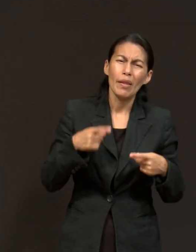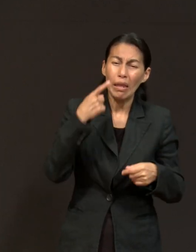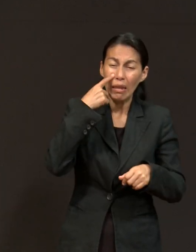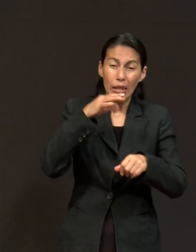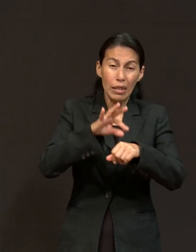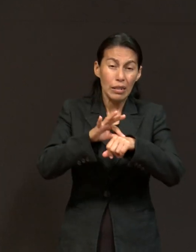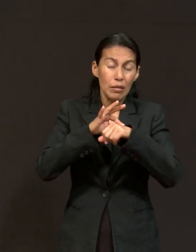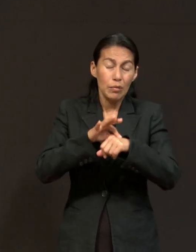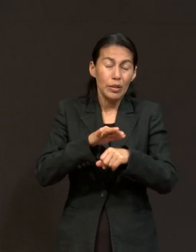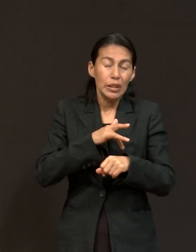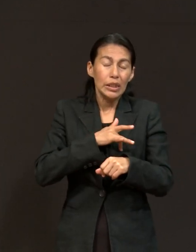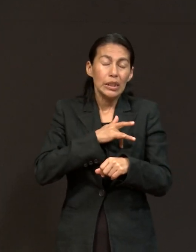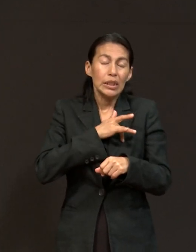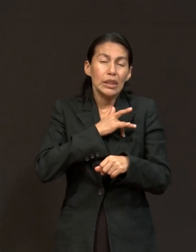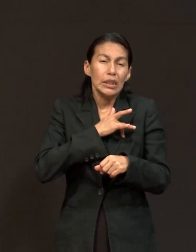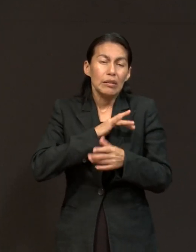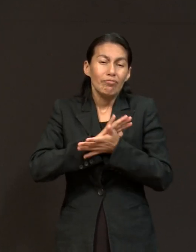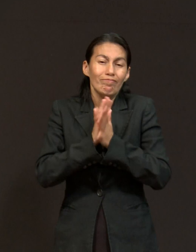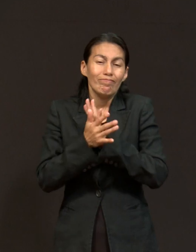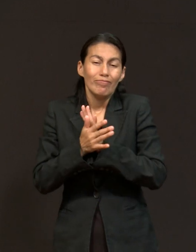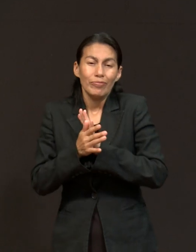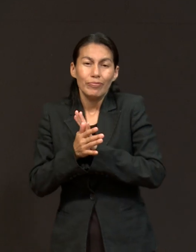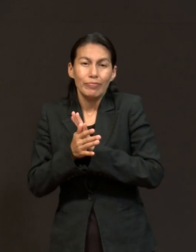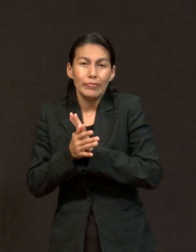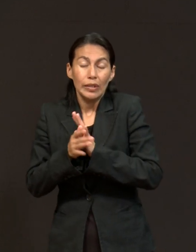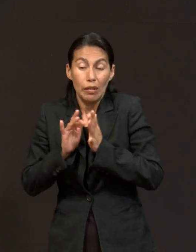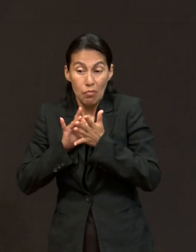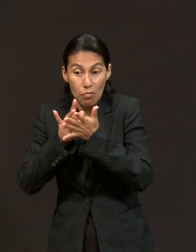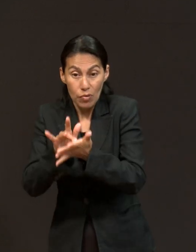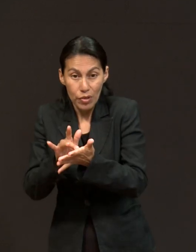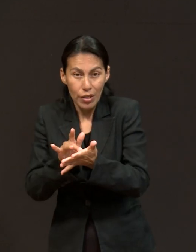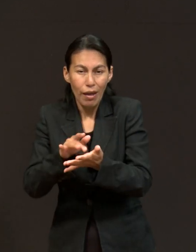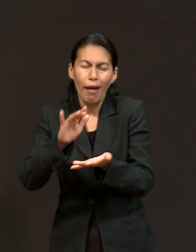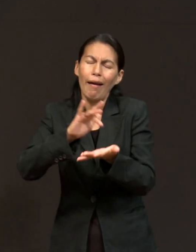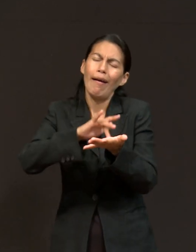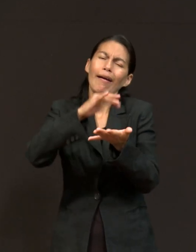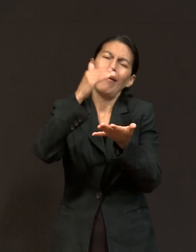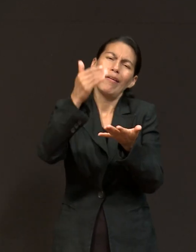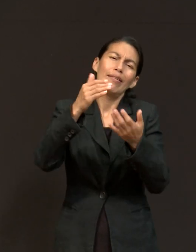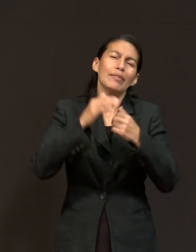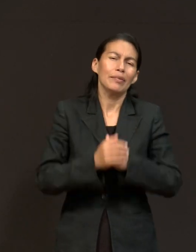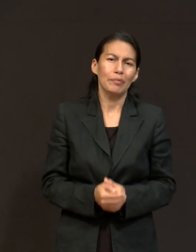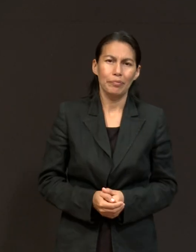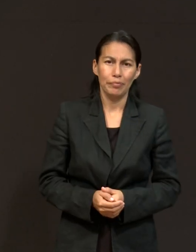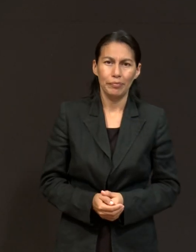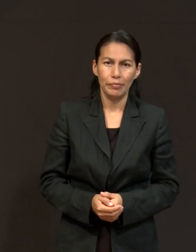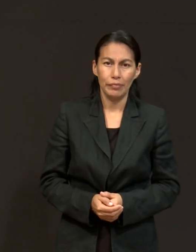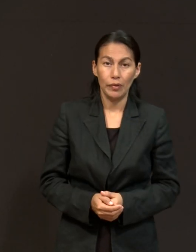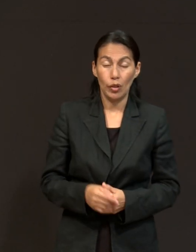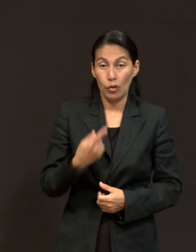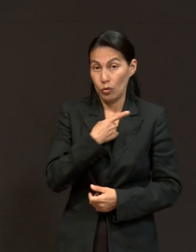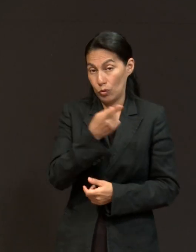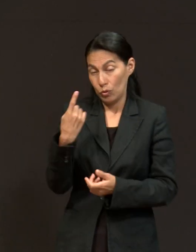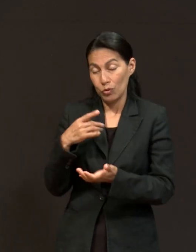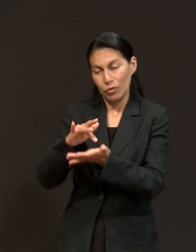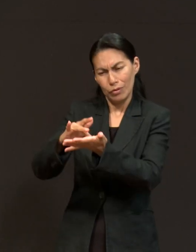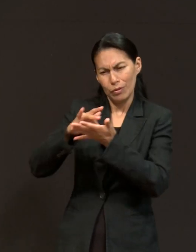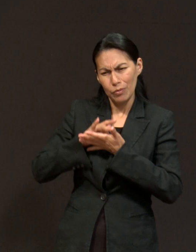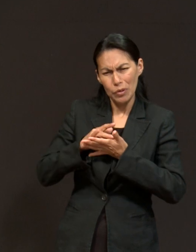mueve con el testimonio. y que ha contribuido de una u otra forma para que nosotros como familia podamos seguir adelante.